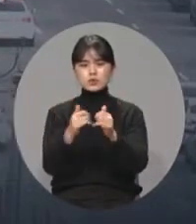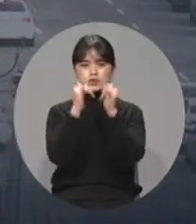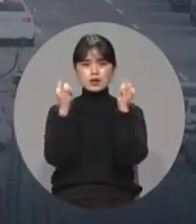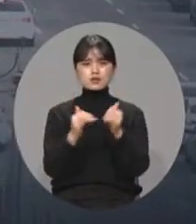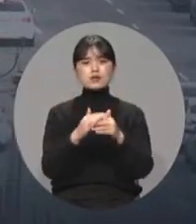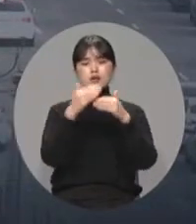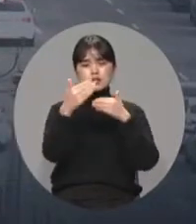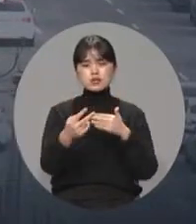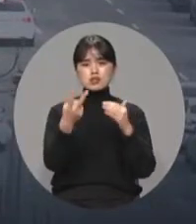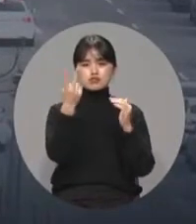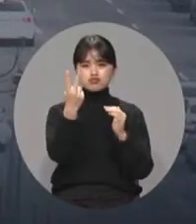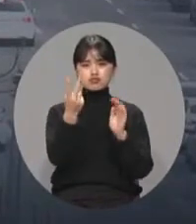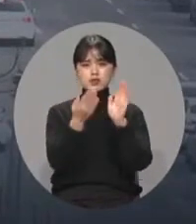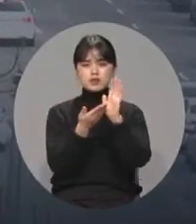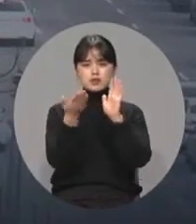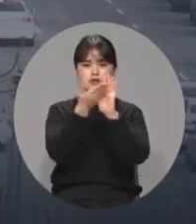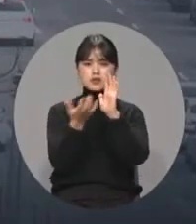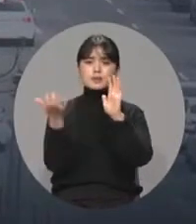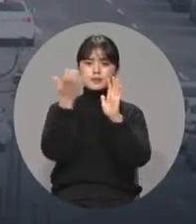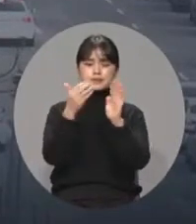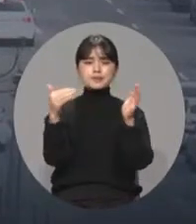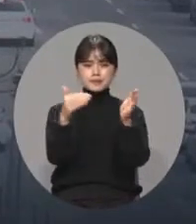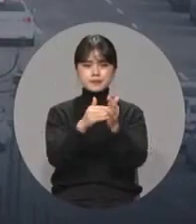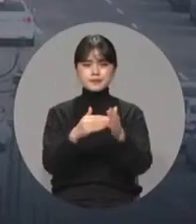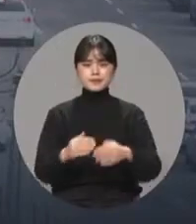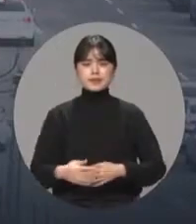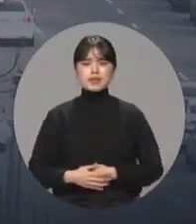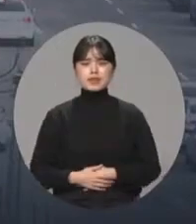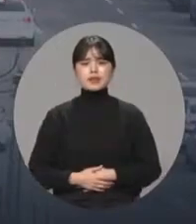2단계로 격상합니다. 조수영 기자입니다.